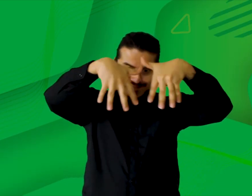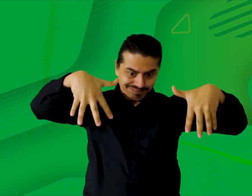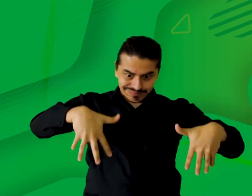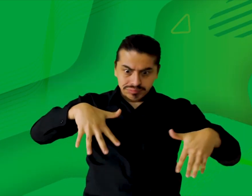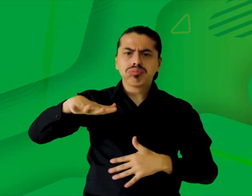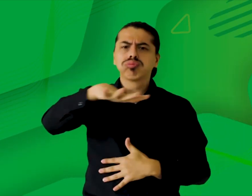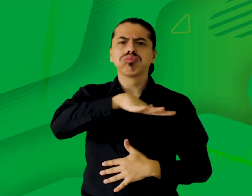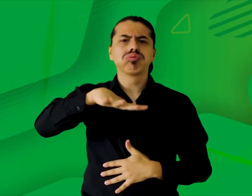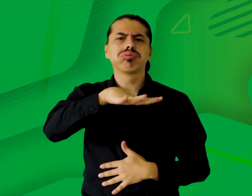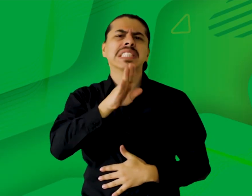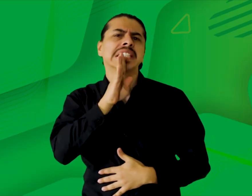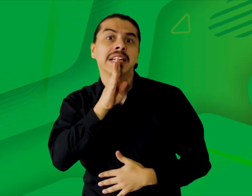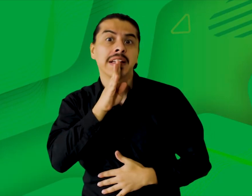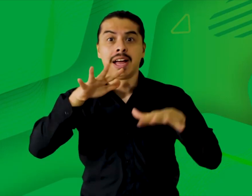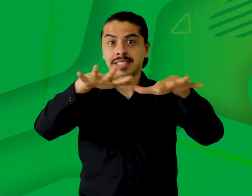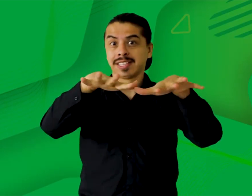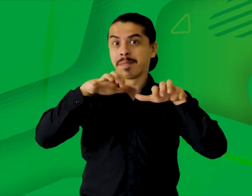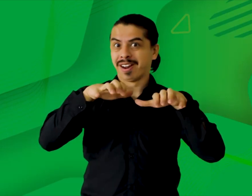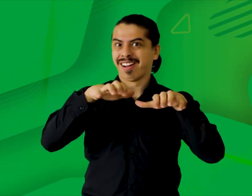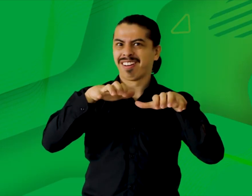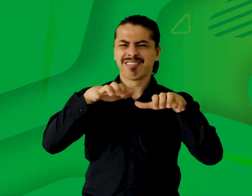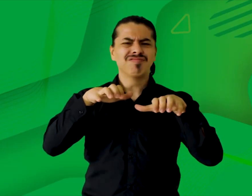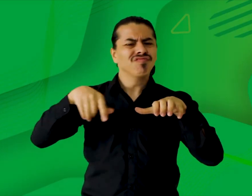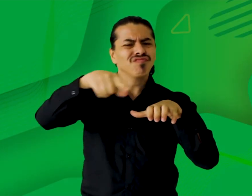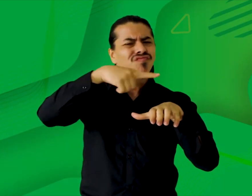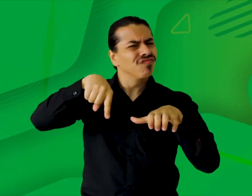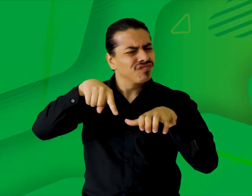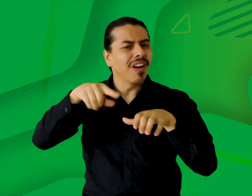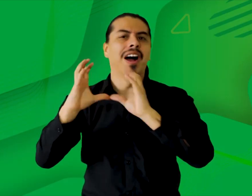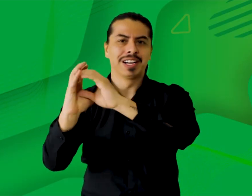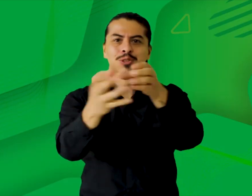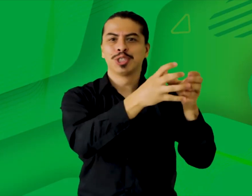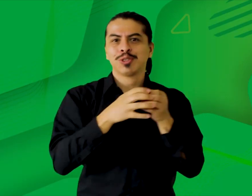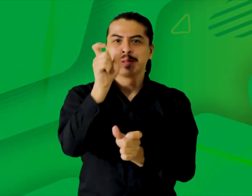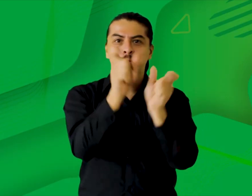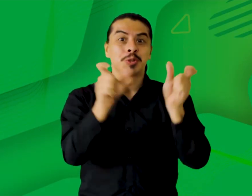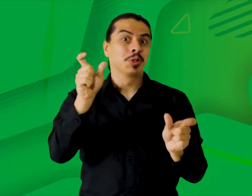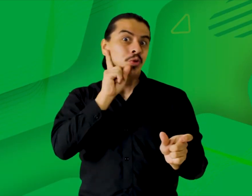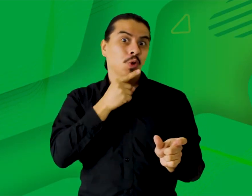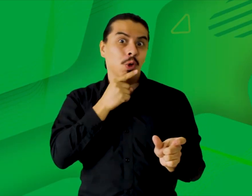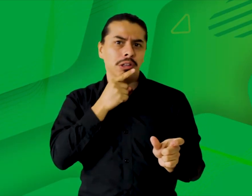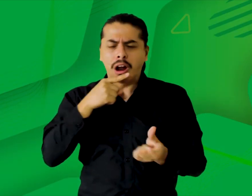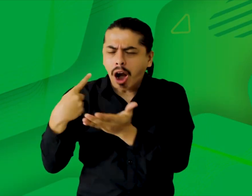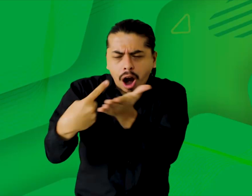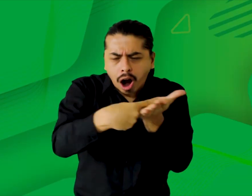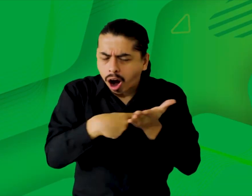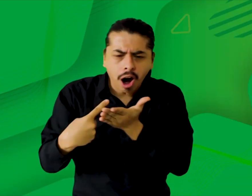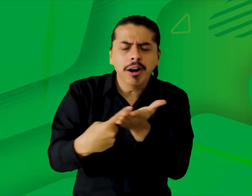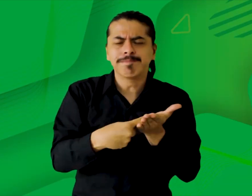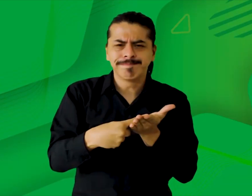organizativa, ya que fue una decisión de la Asamblea General de Asociaciones de Personas Sordas Afiliadas,